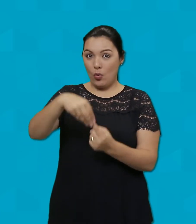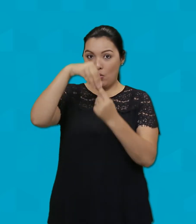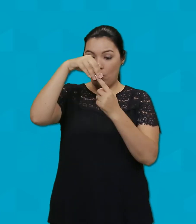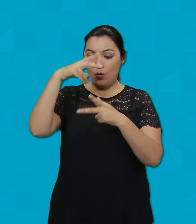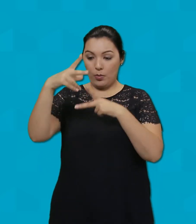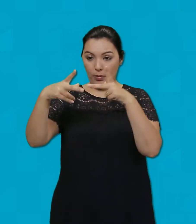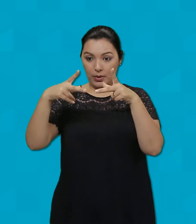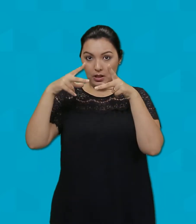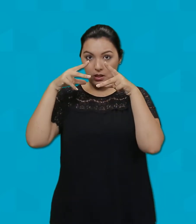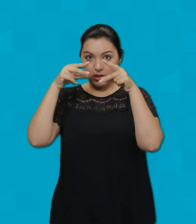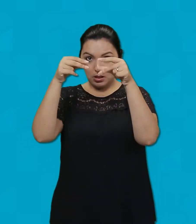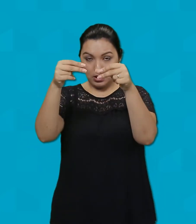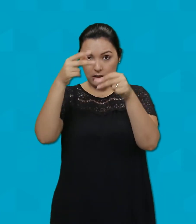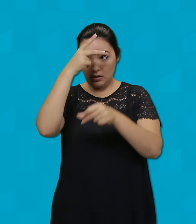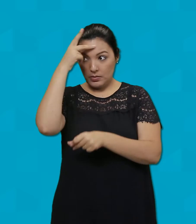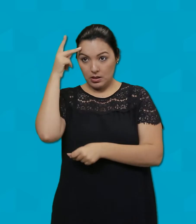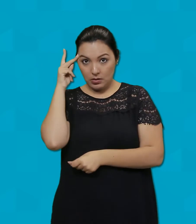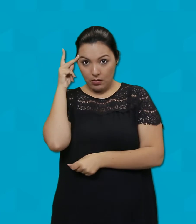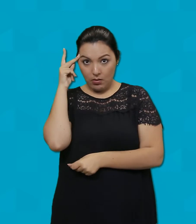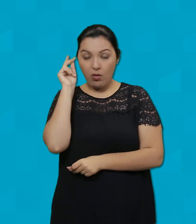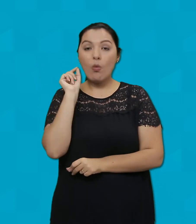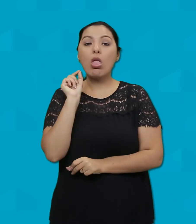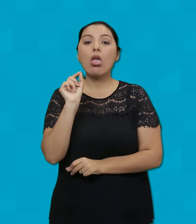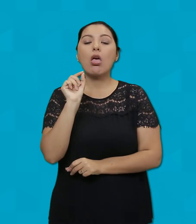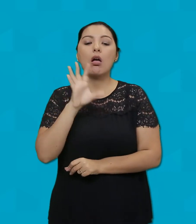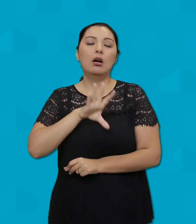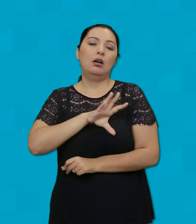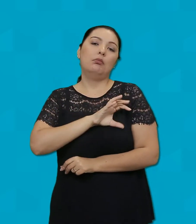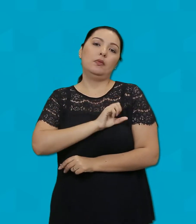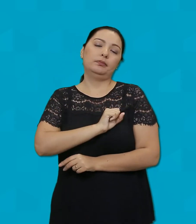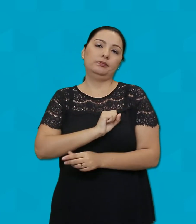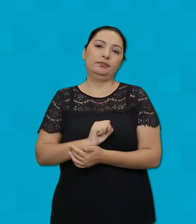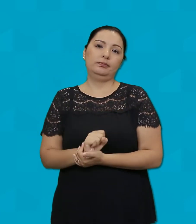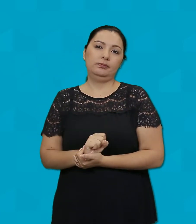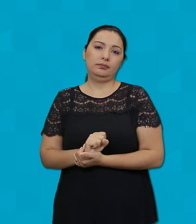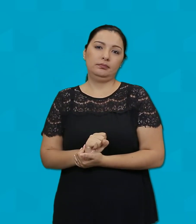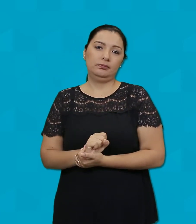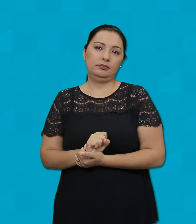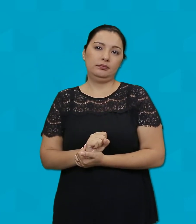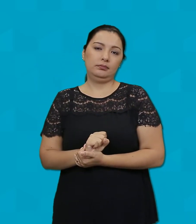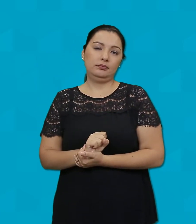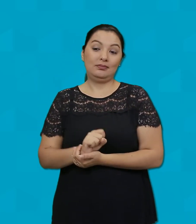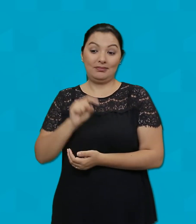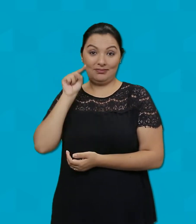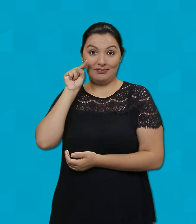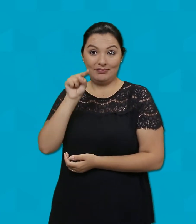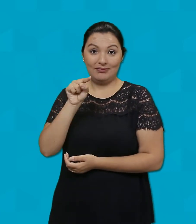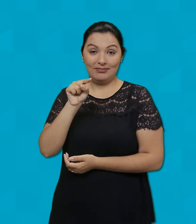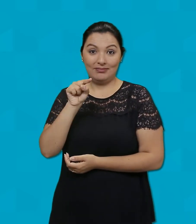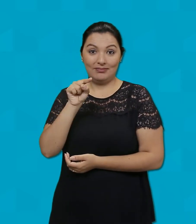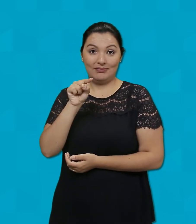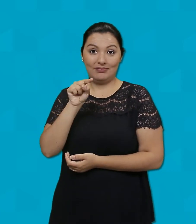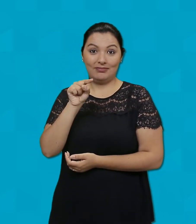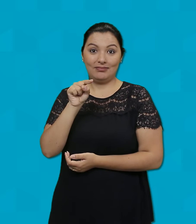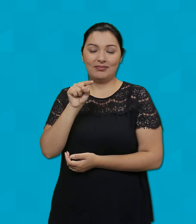que dar aos nossos irmãos É o amor É Ele E Ele não custa nada